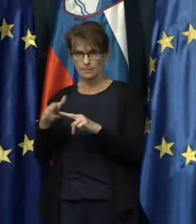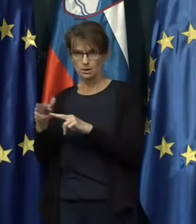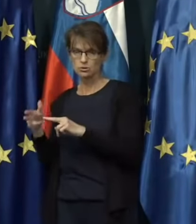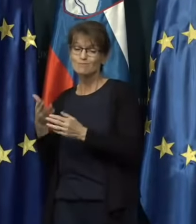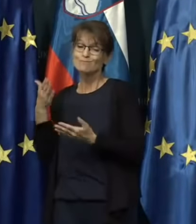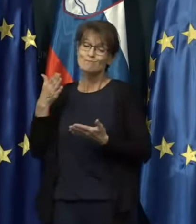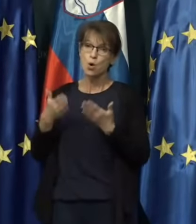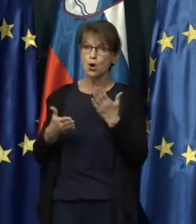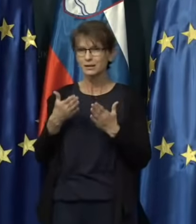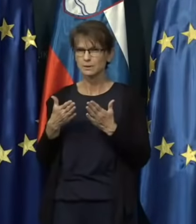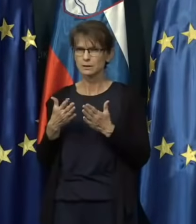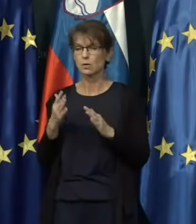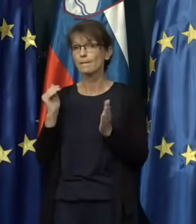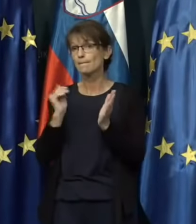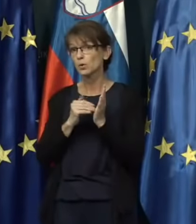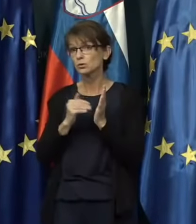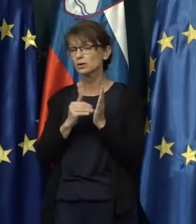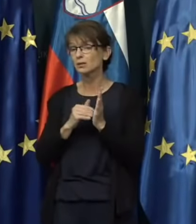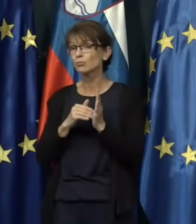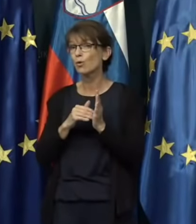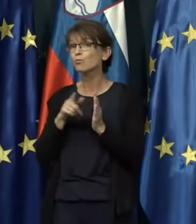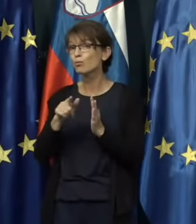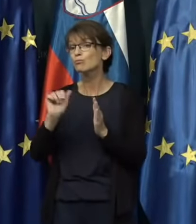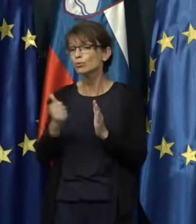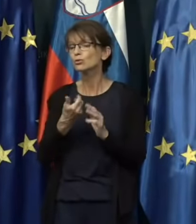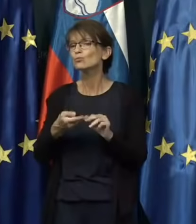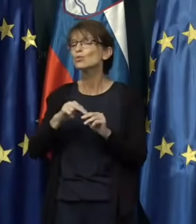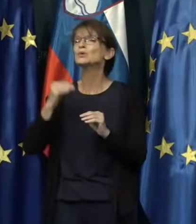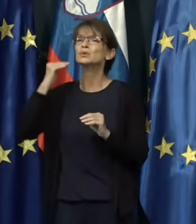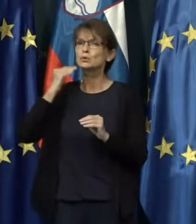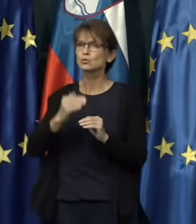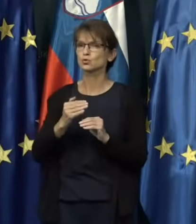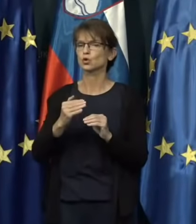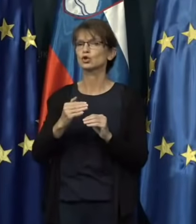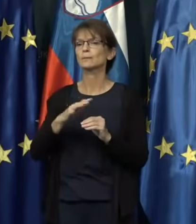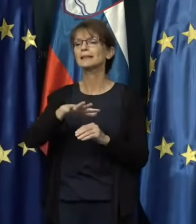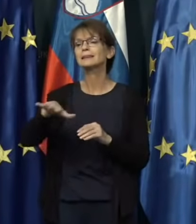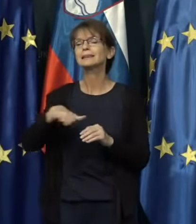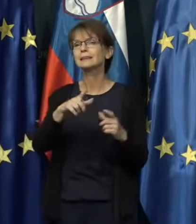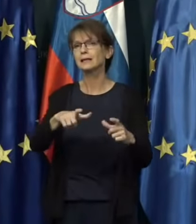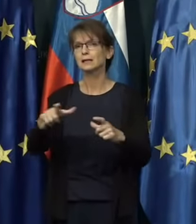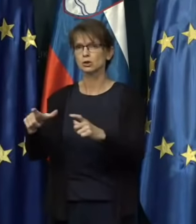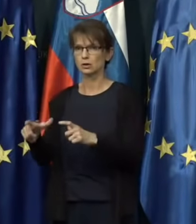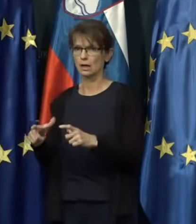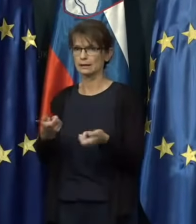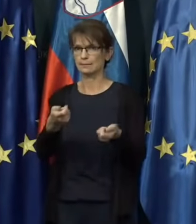potrebo po ponovnem strožjem teritorijalnem zapiranju.